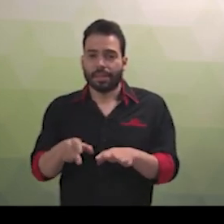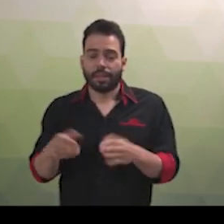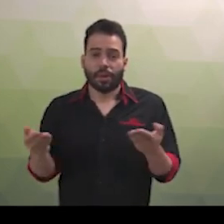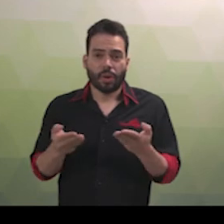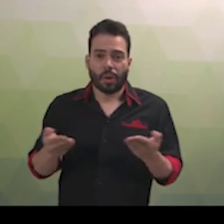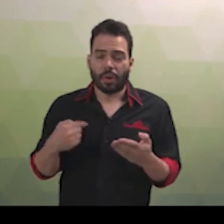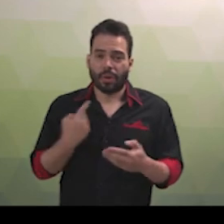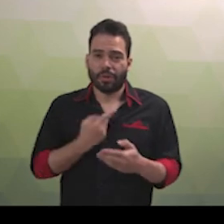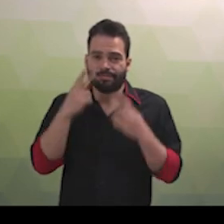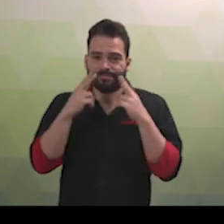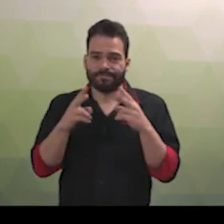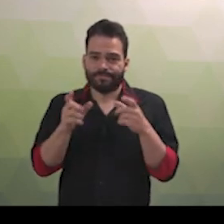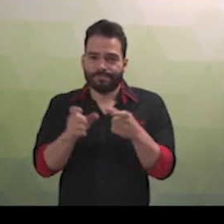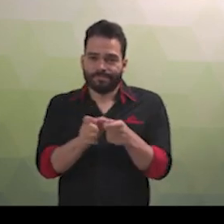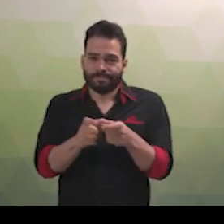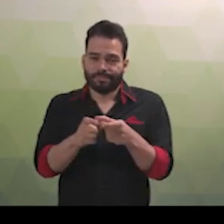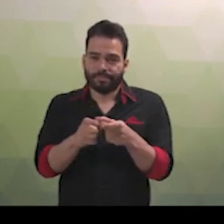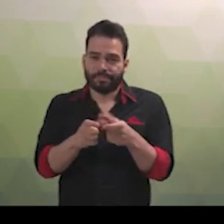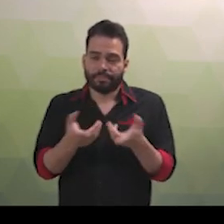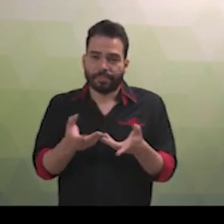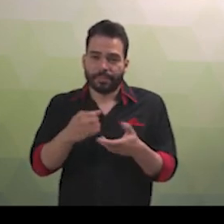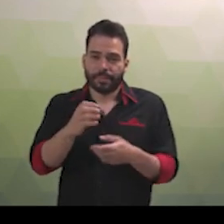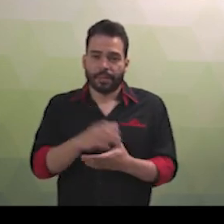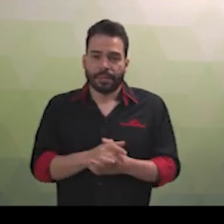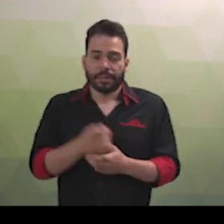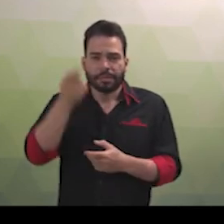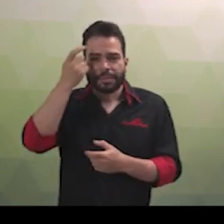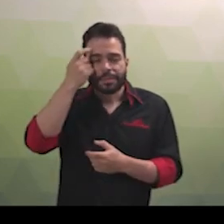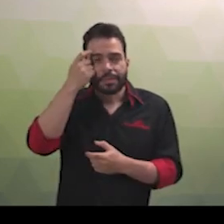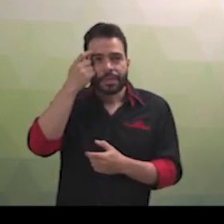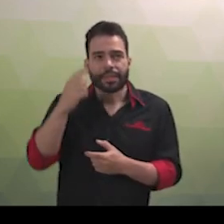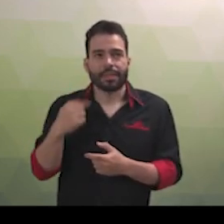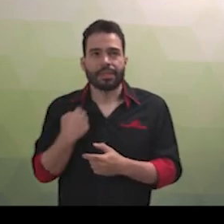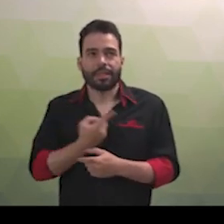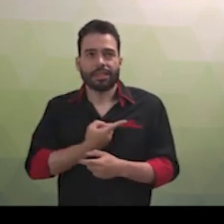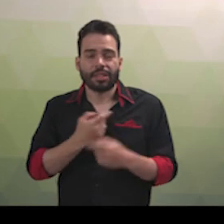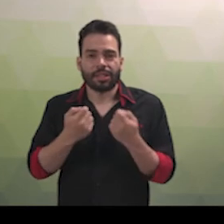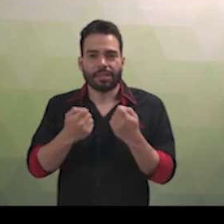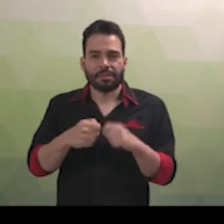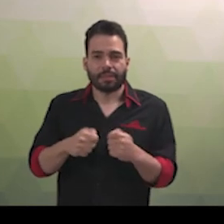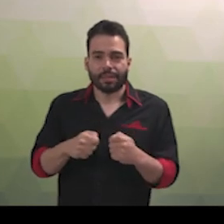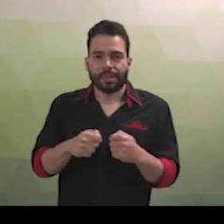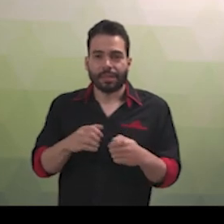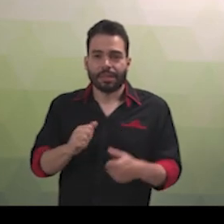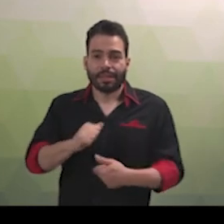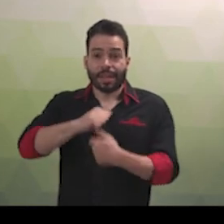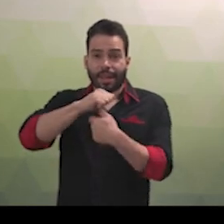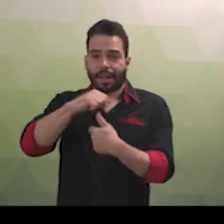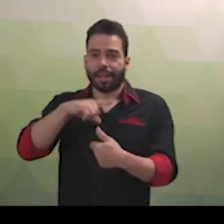acreditamos que a presença de um intérprete na reitoria, onde é produzido o maior volume de informações, pode ajudar no cumprimento dessa